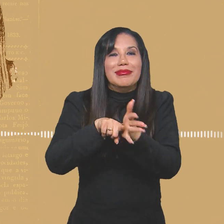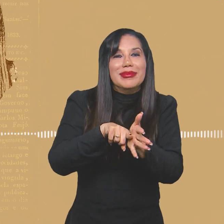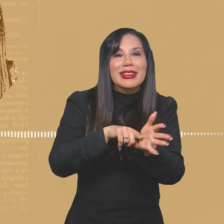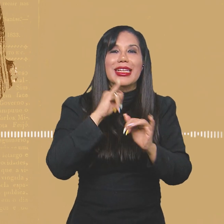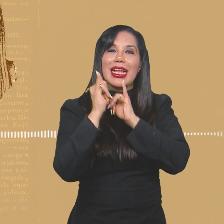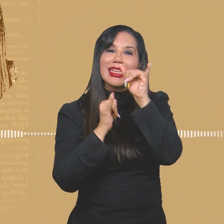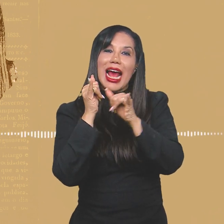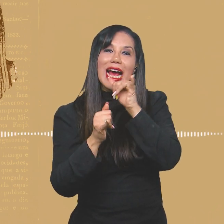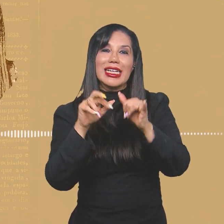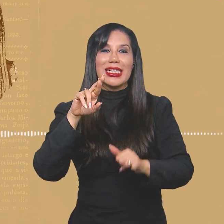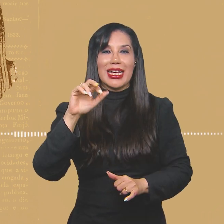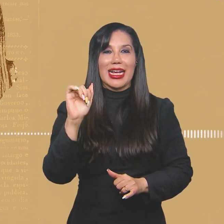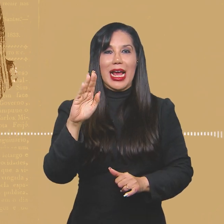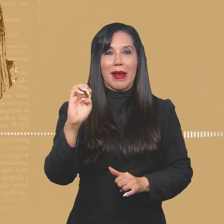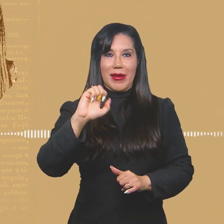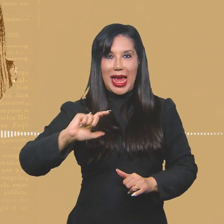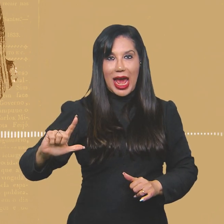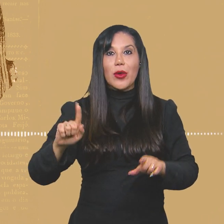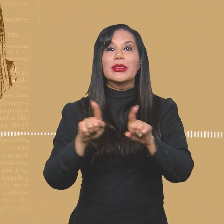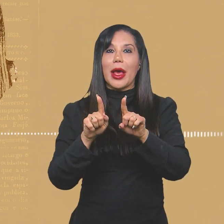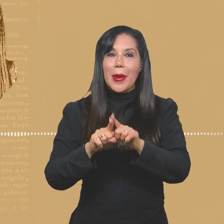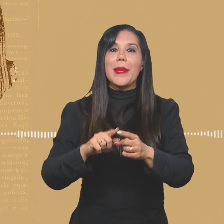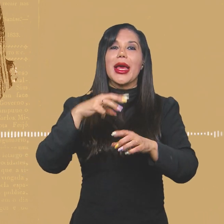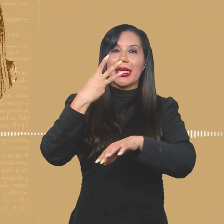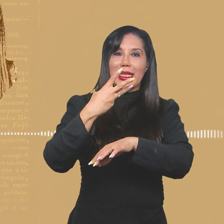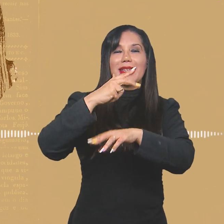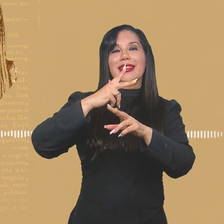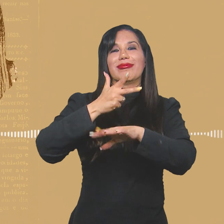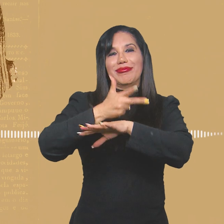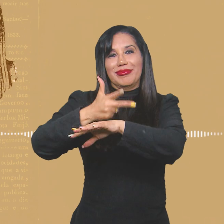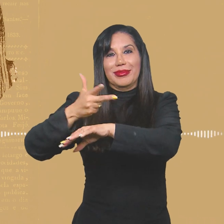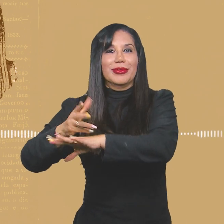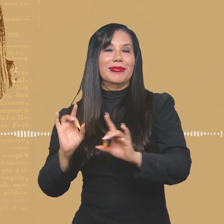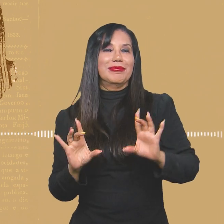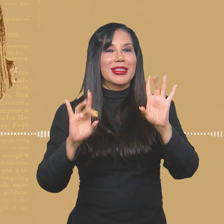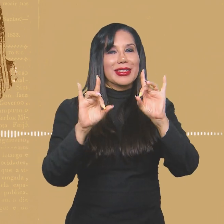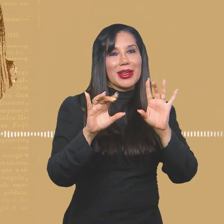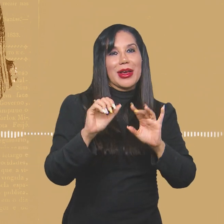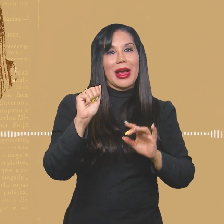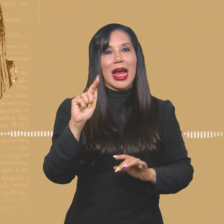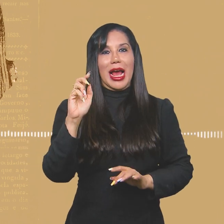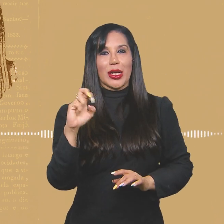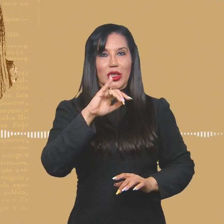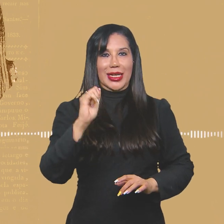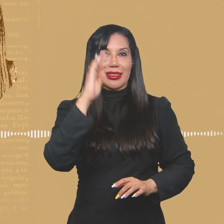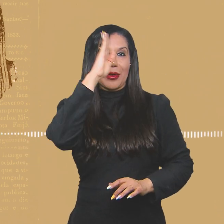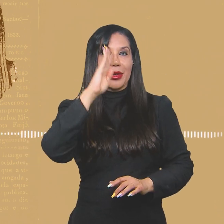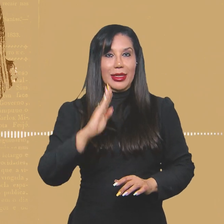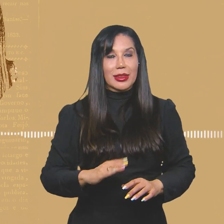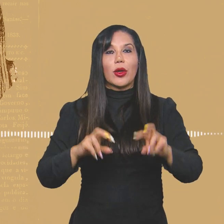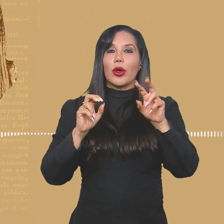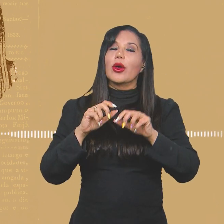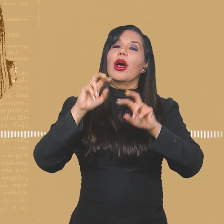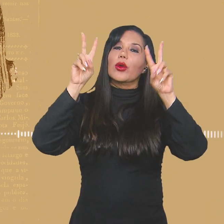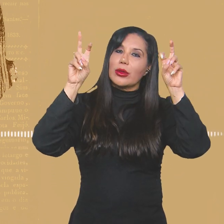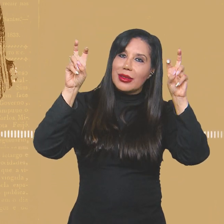Agência Nacional. A produção, apuração e narração são de Rafael Cardoso, que também assina três reportagens especiais para a